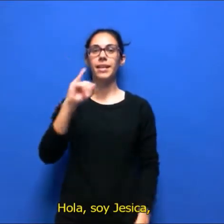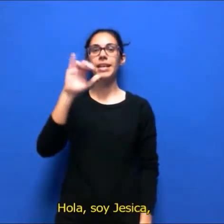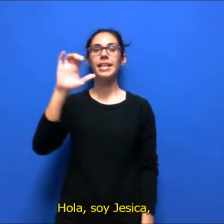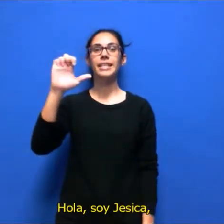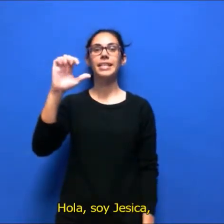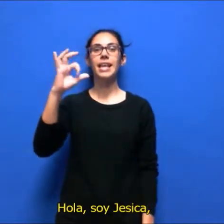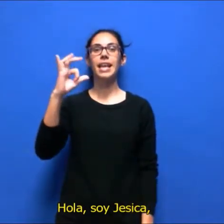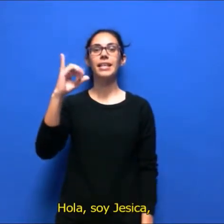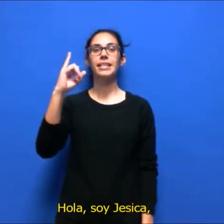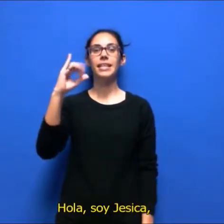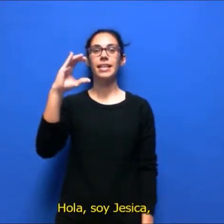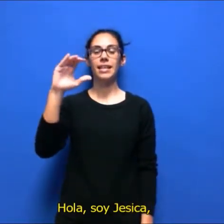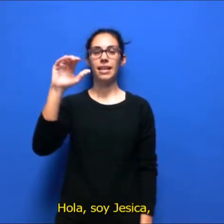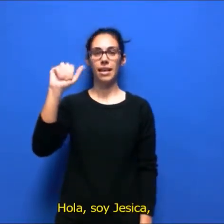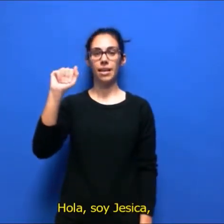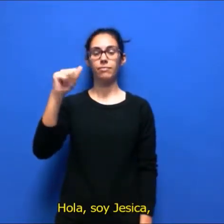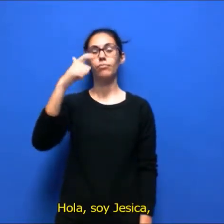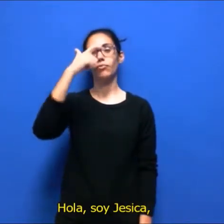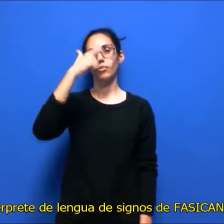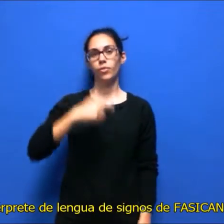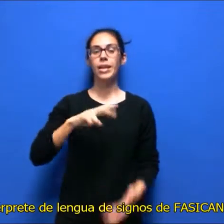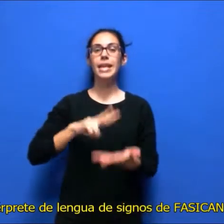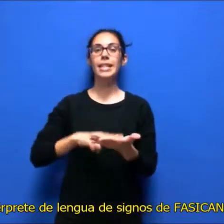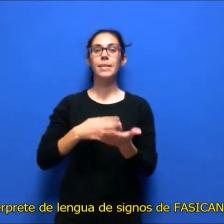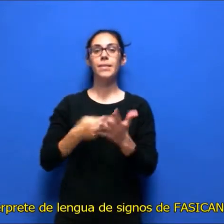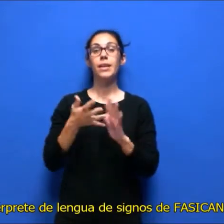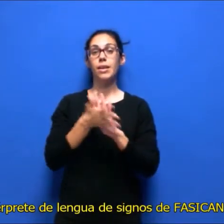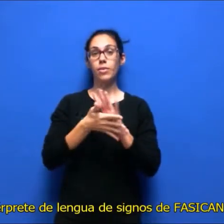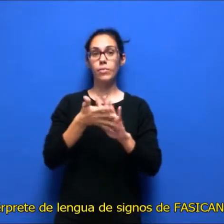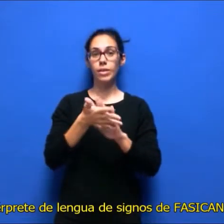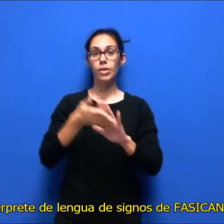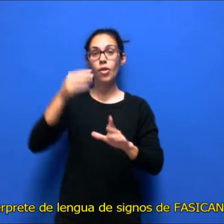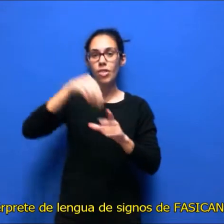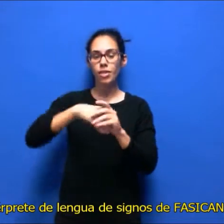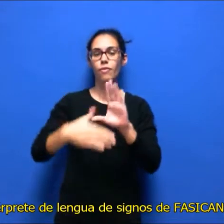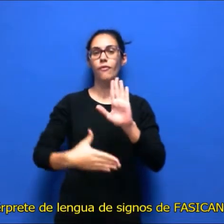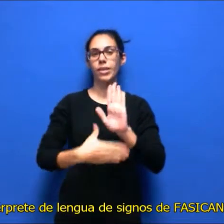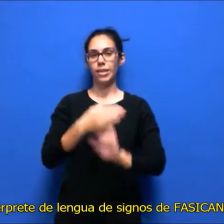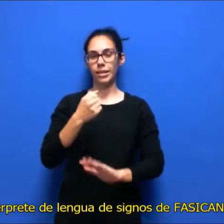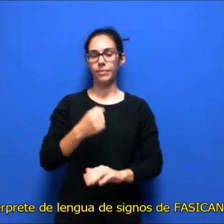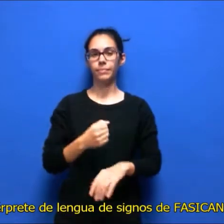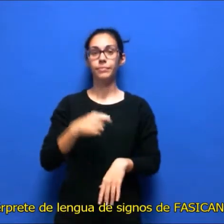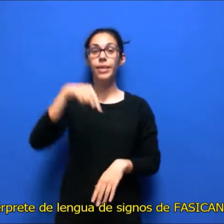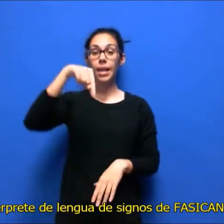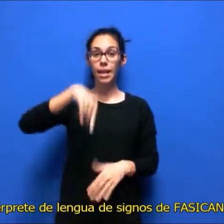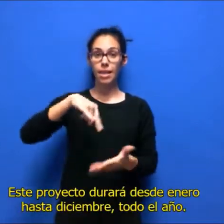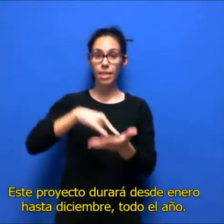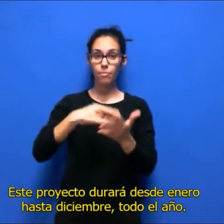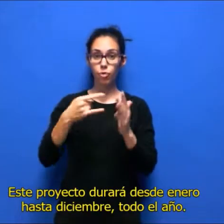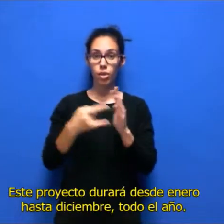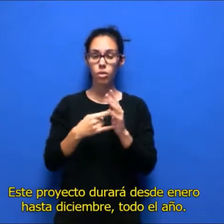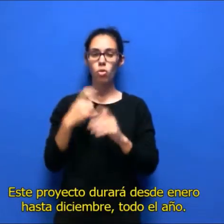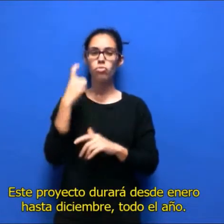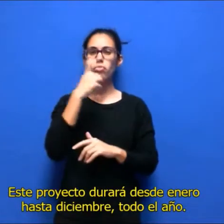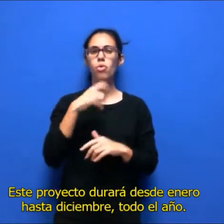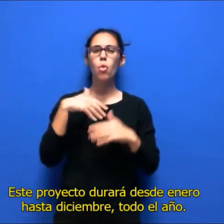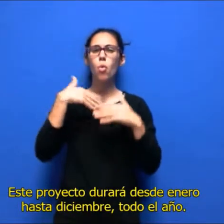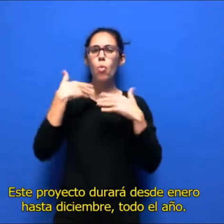intérprete de lengua de signos de Fasicán. Este proyecto durará desde